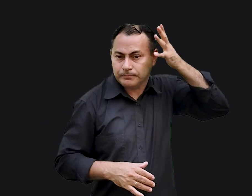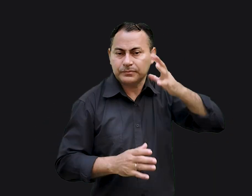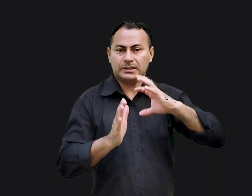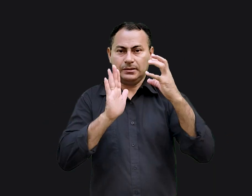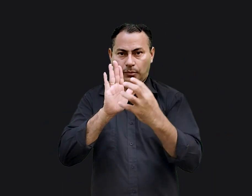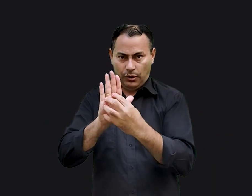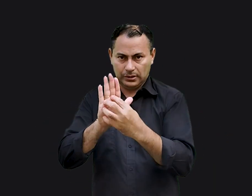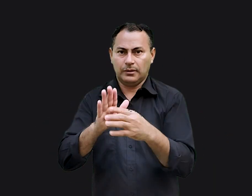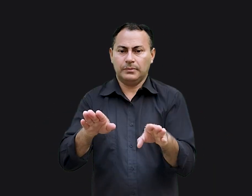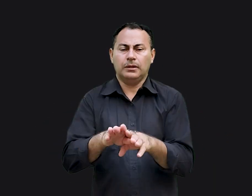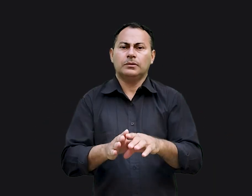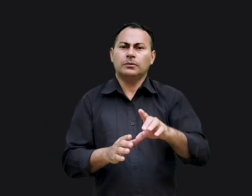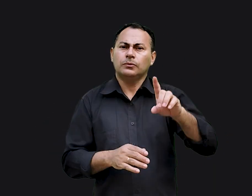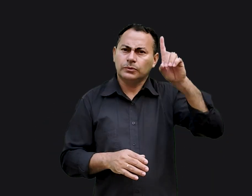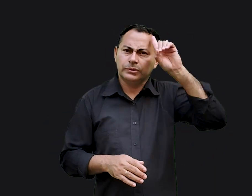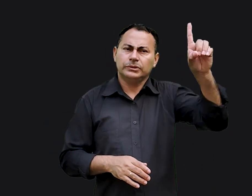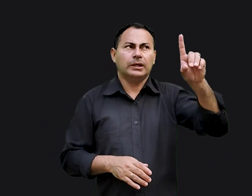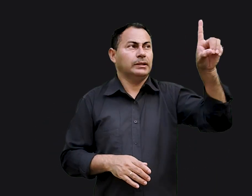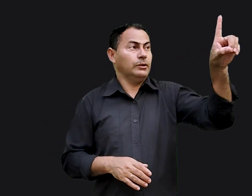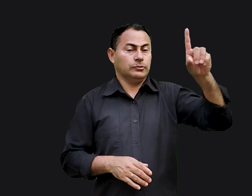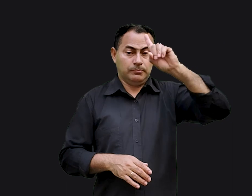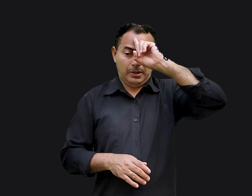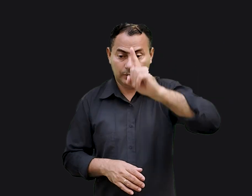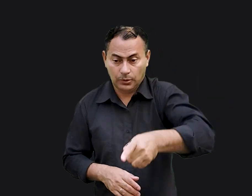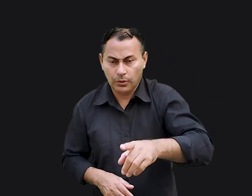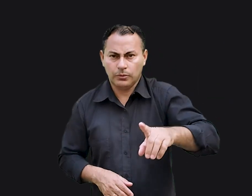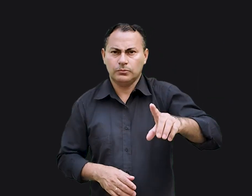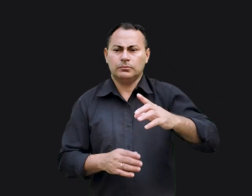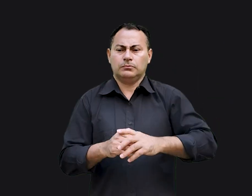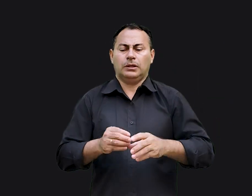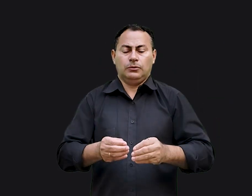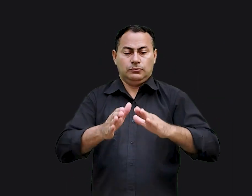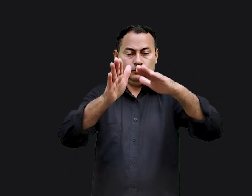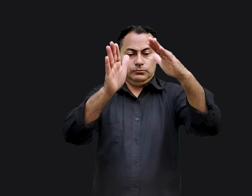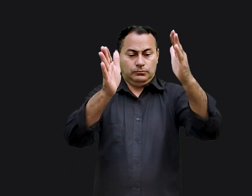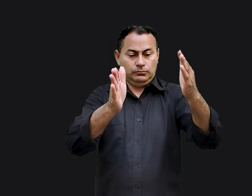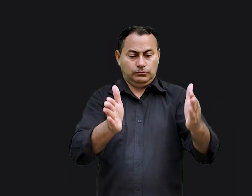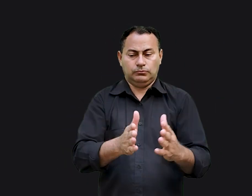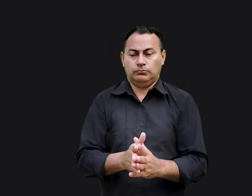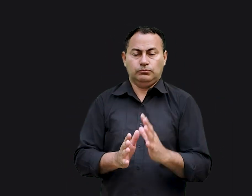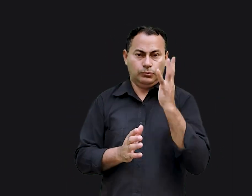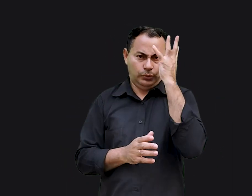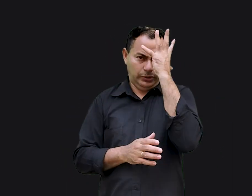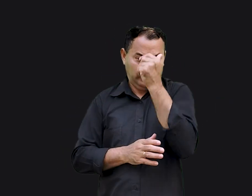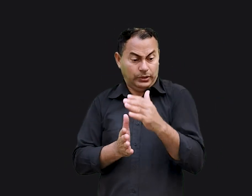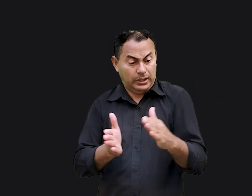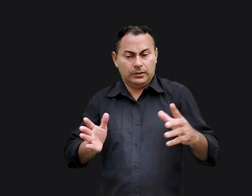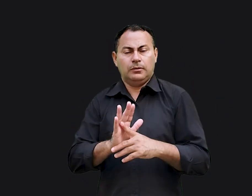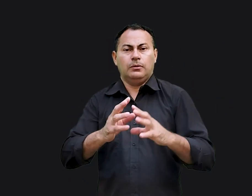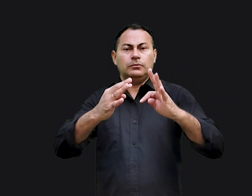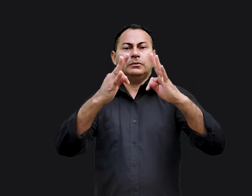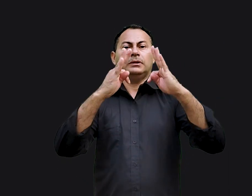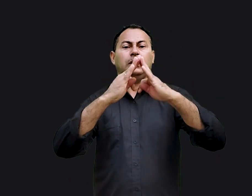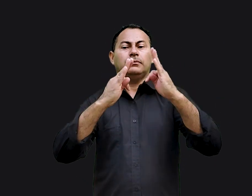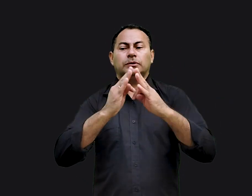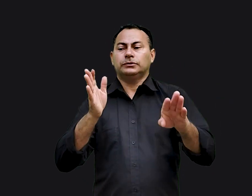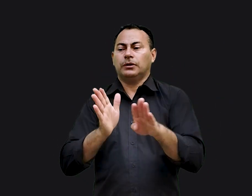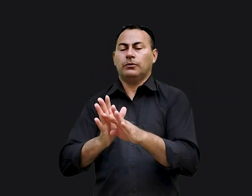um outro sermão simbólico. Um dia Deus o mandou levar um vaso grande, bonito, para o templo. Quando ele